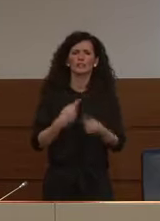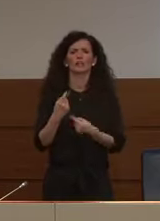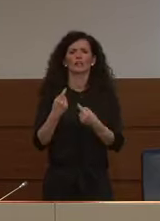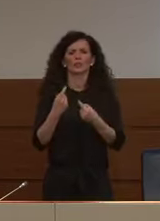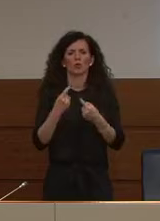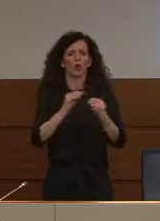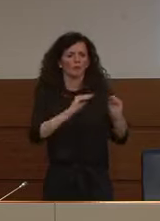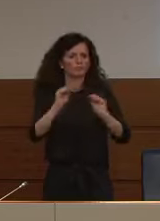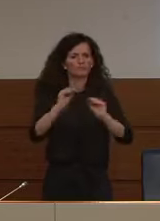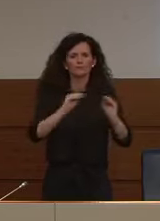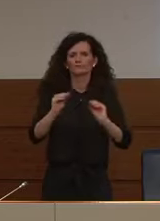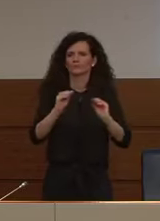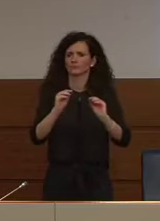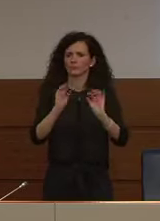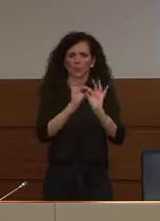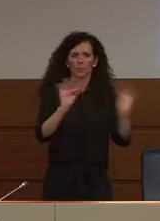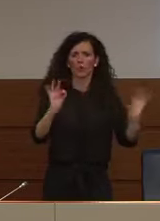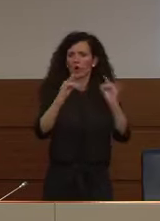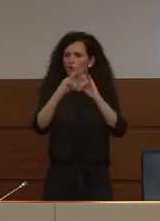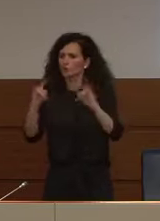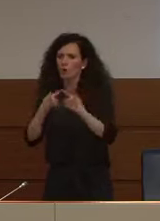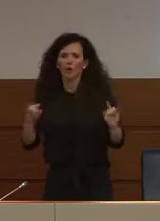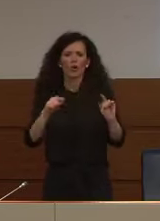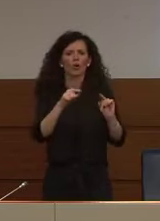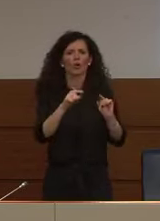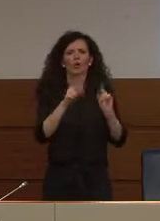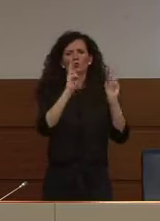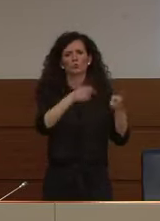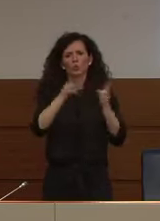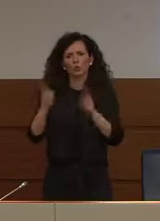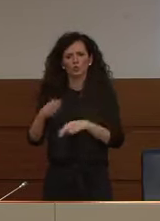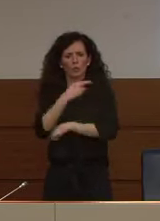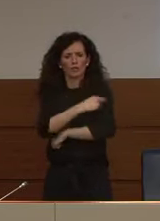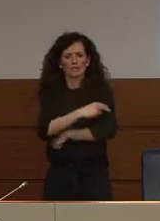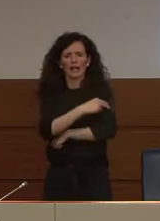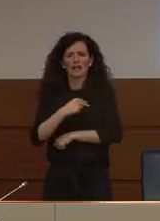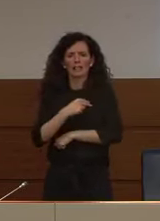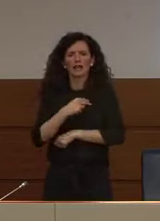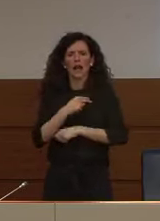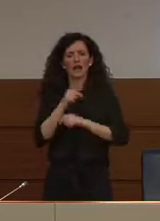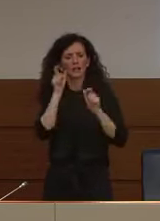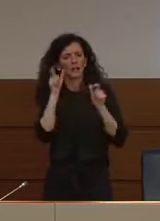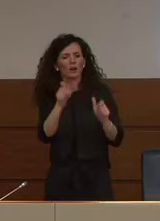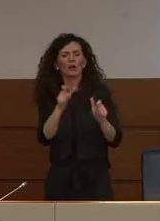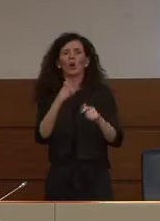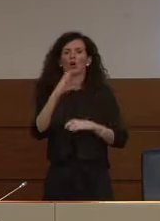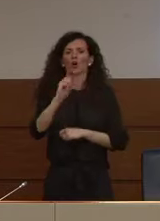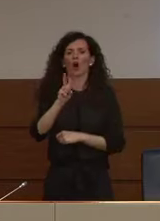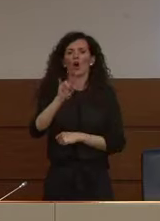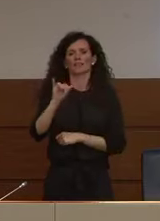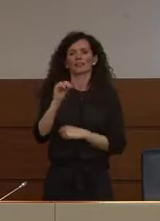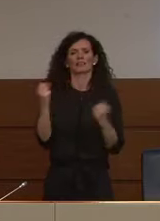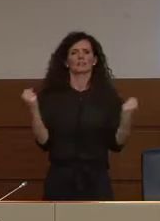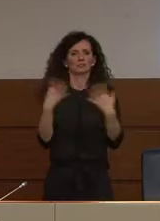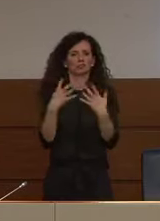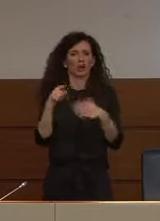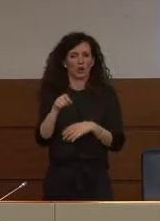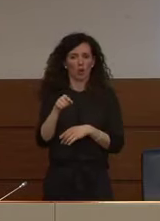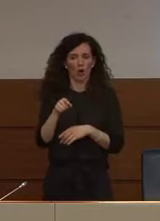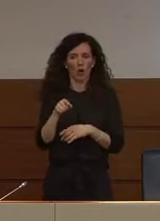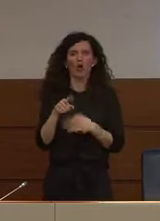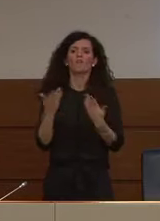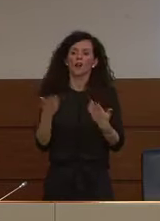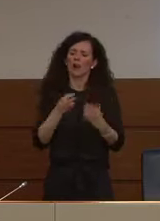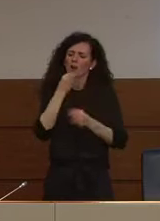di strutture sanitarie dedicate alla cura del covid-19 quindi è